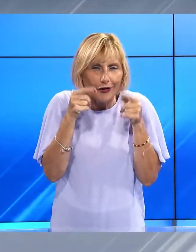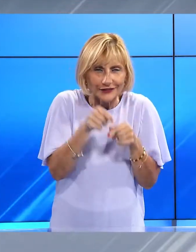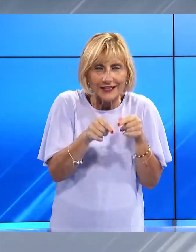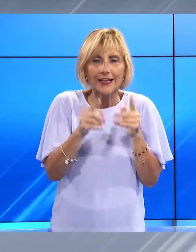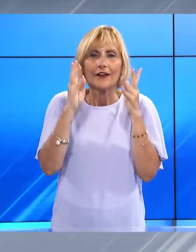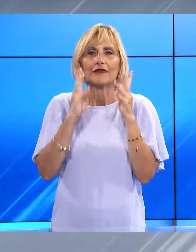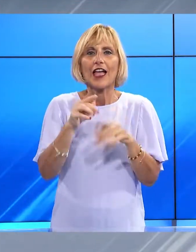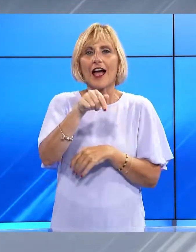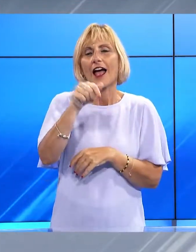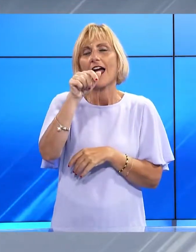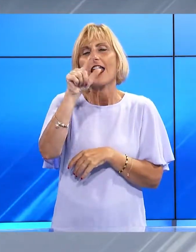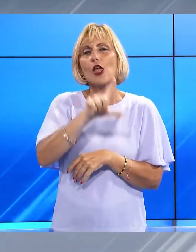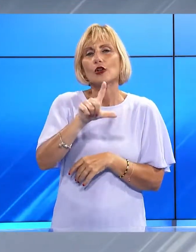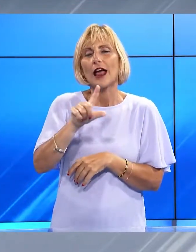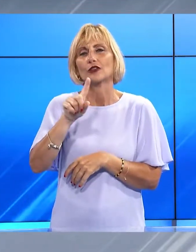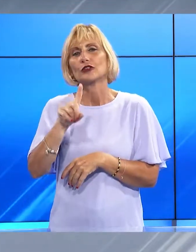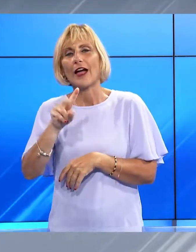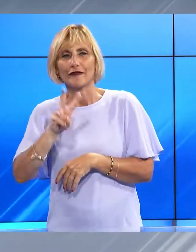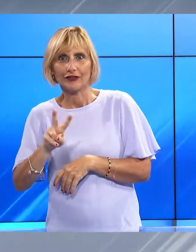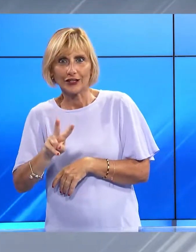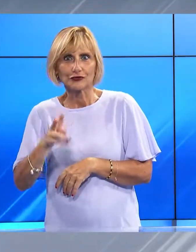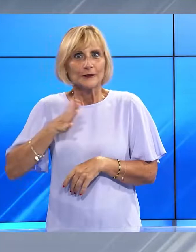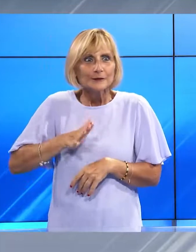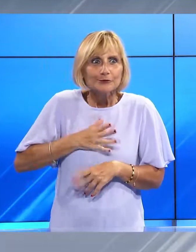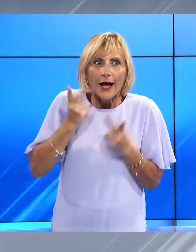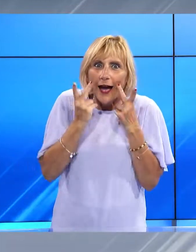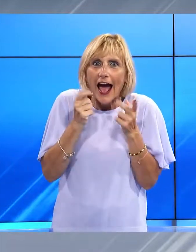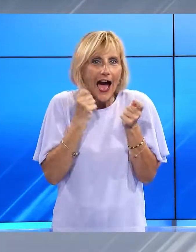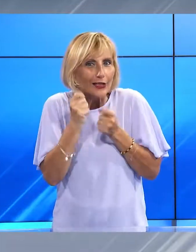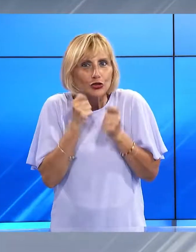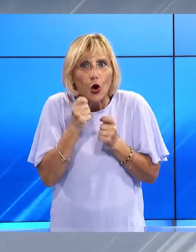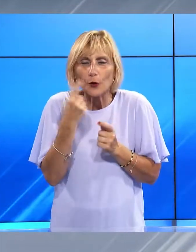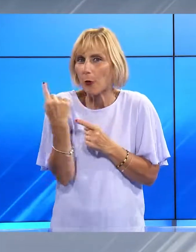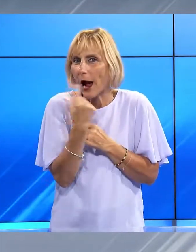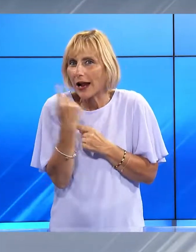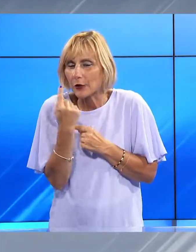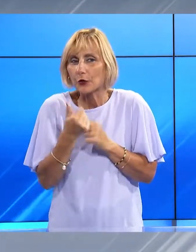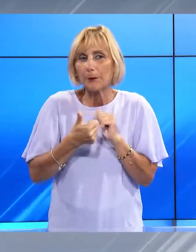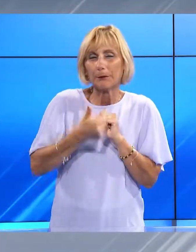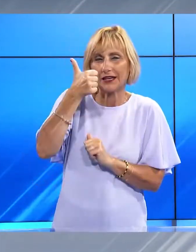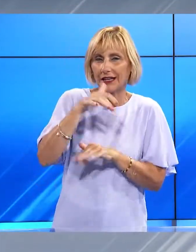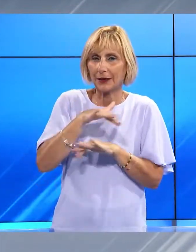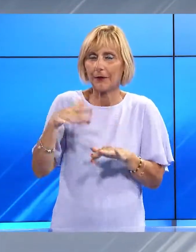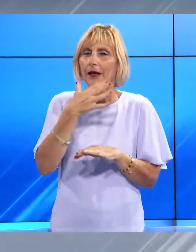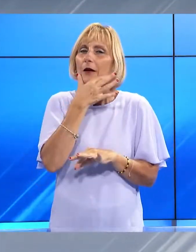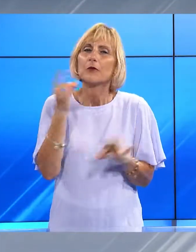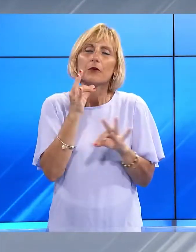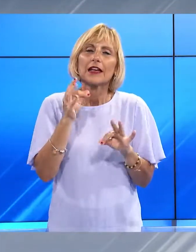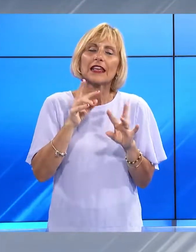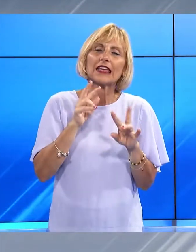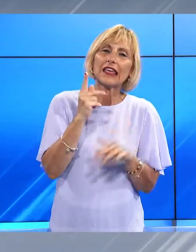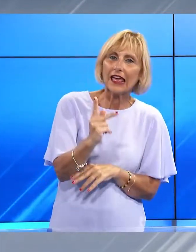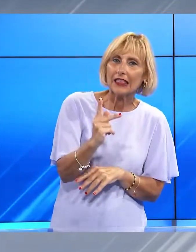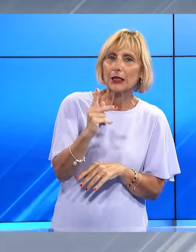Leonardo da Vinci nella speranza di intravedere alcuni degli attori protagonisti, prima tra tutti la splendida Kate Blanchett,